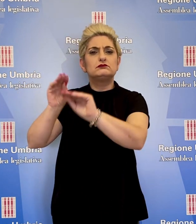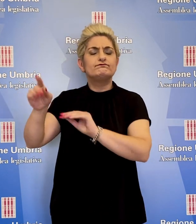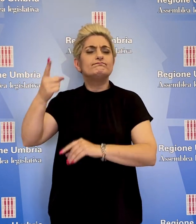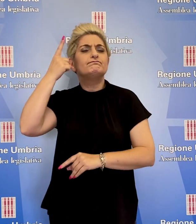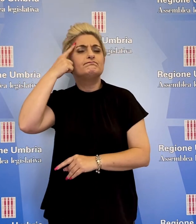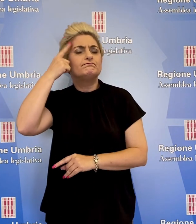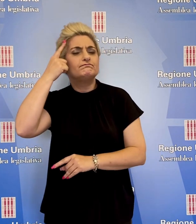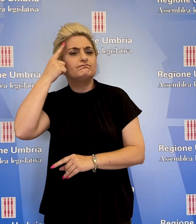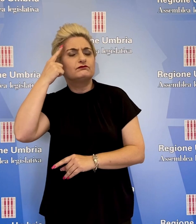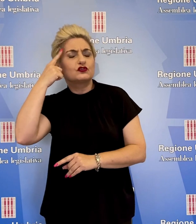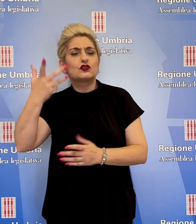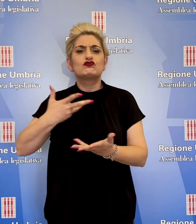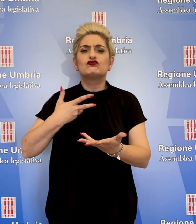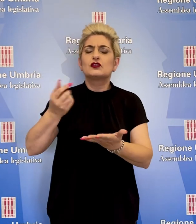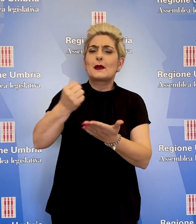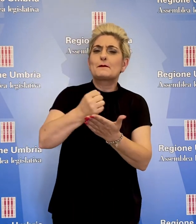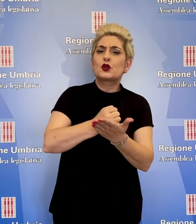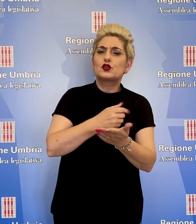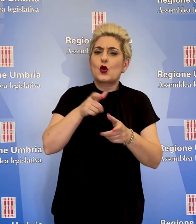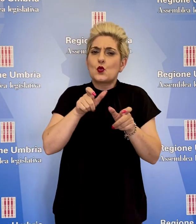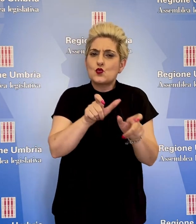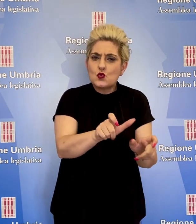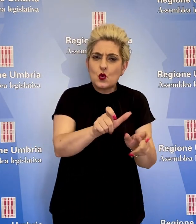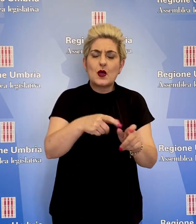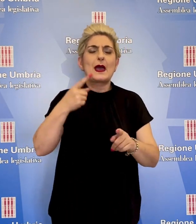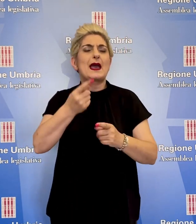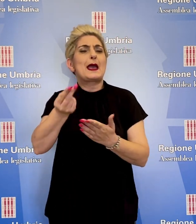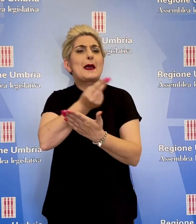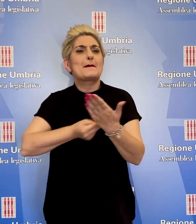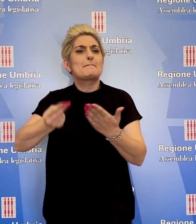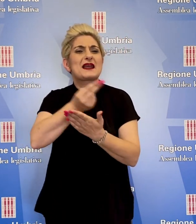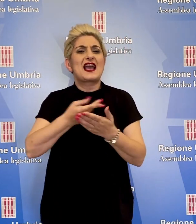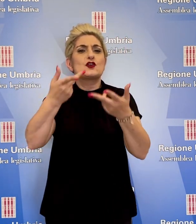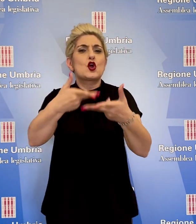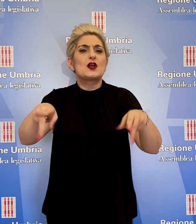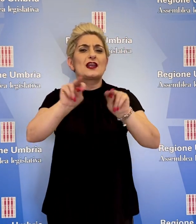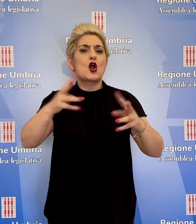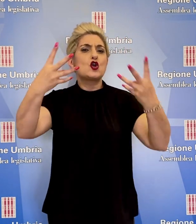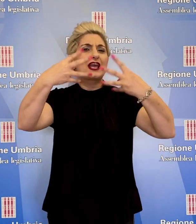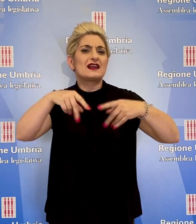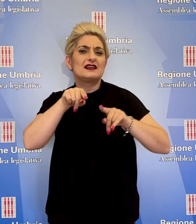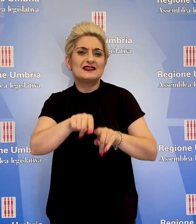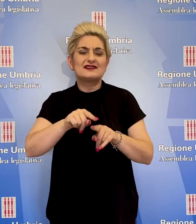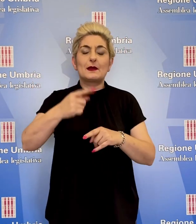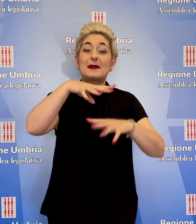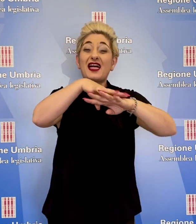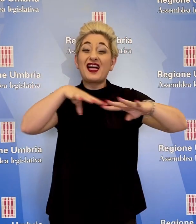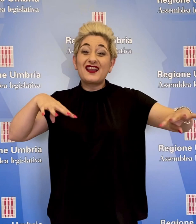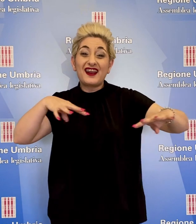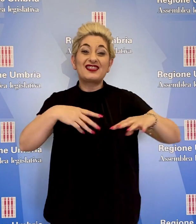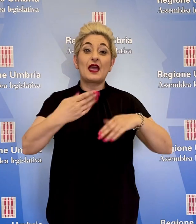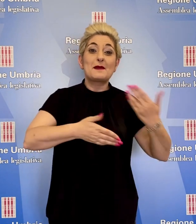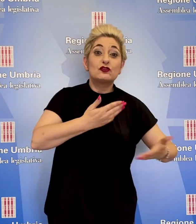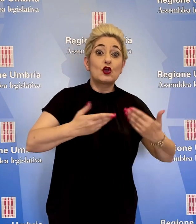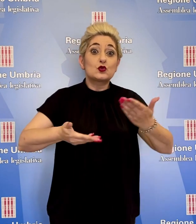stati previsti protocolli specifici e piani di riorganizzazione per la rete dell'emergenza urgenza tra sanità